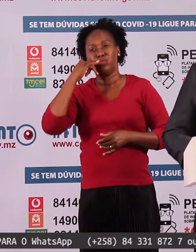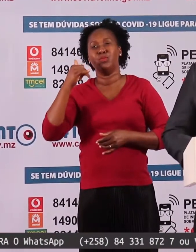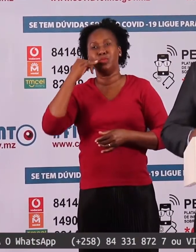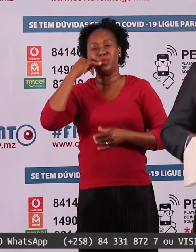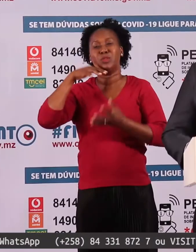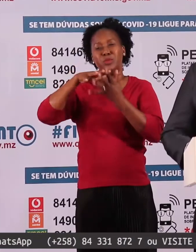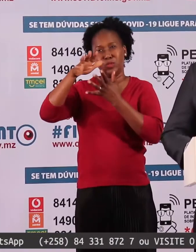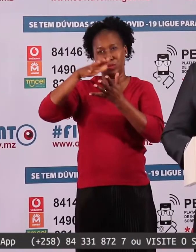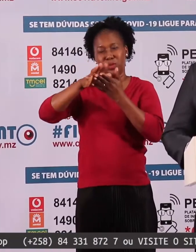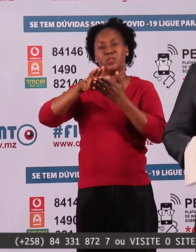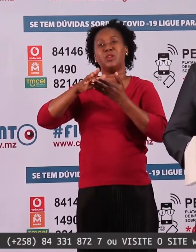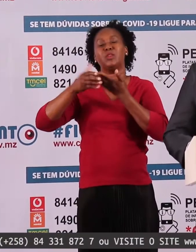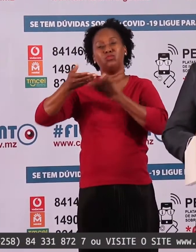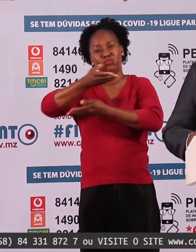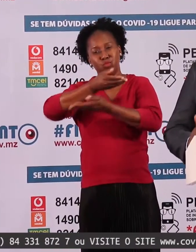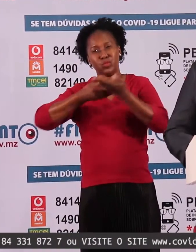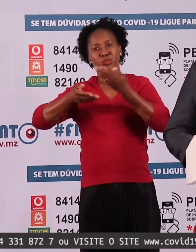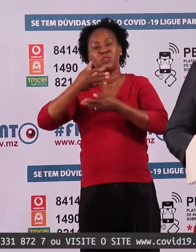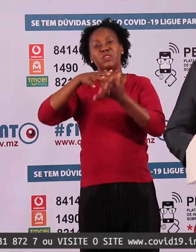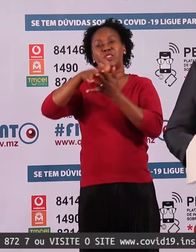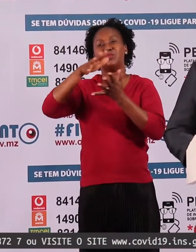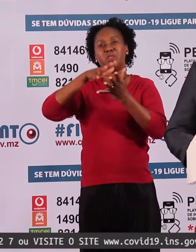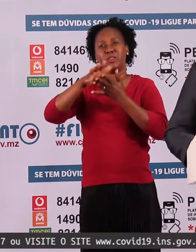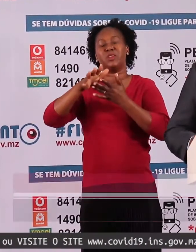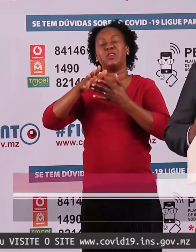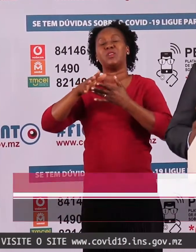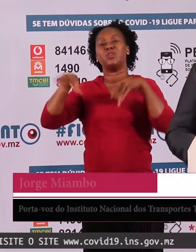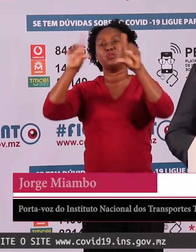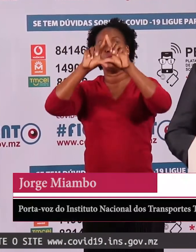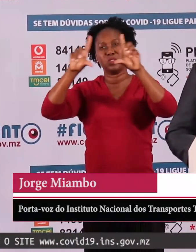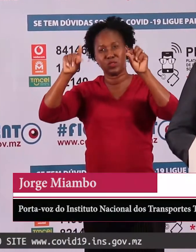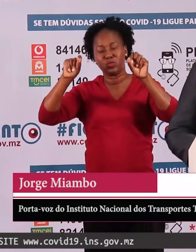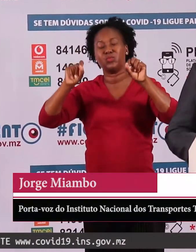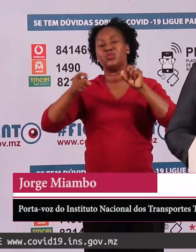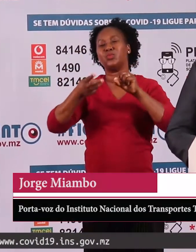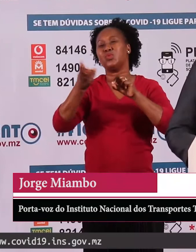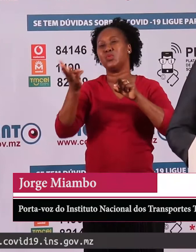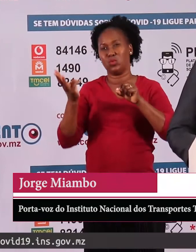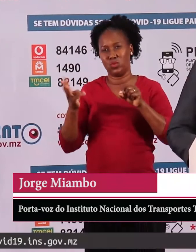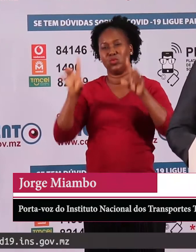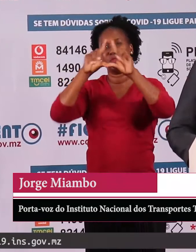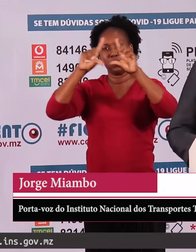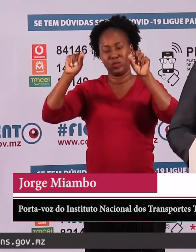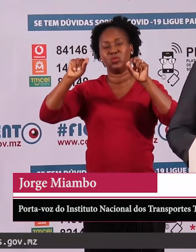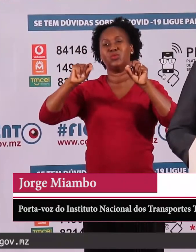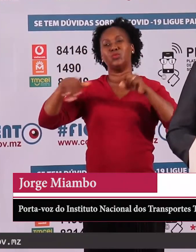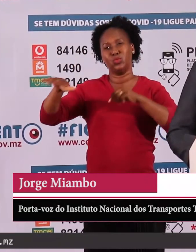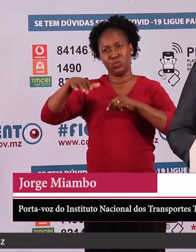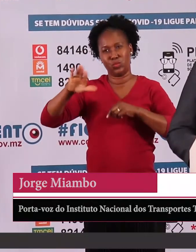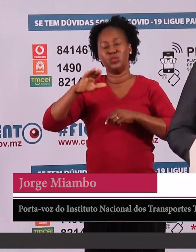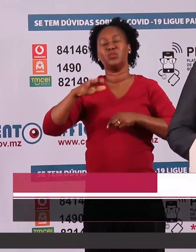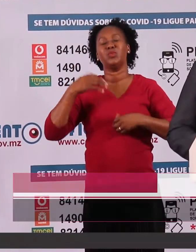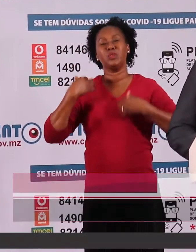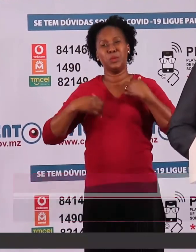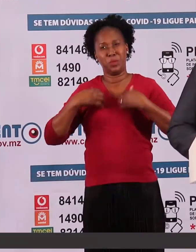relação a esta matéria e outras de interesse público relacionada com o Instituto Nacional de